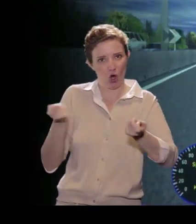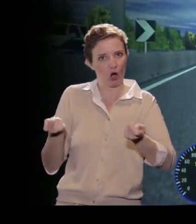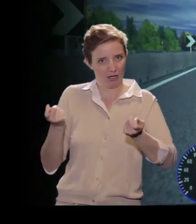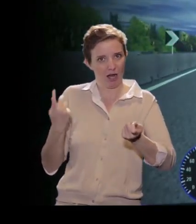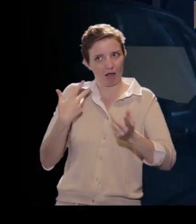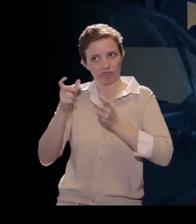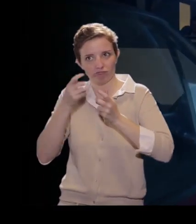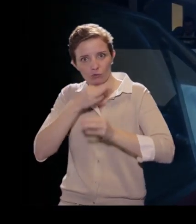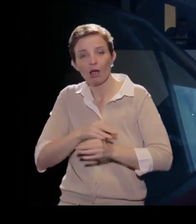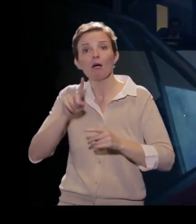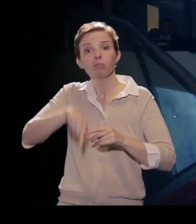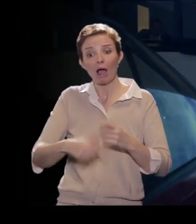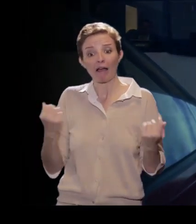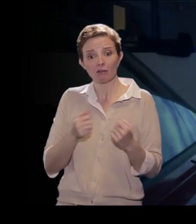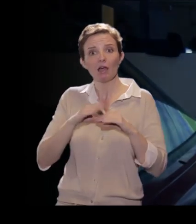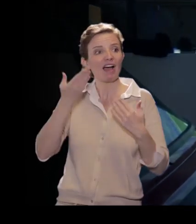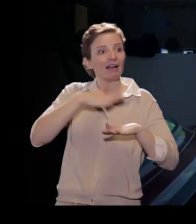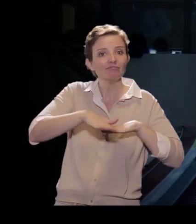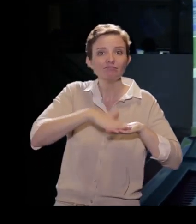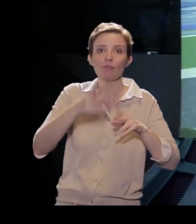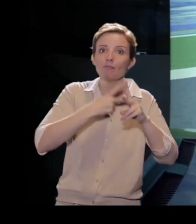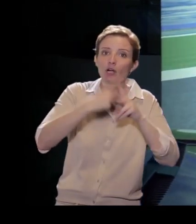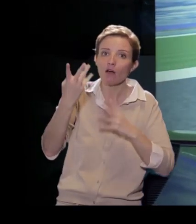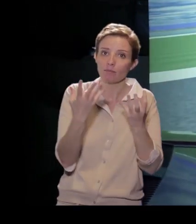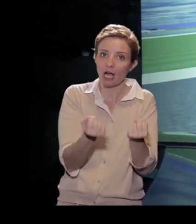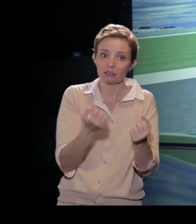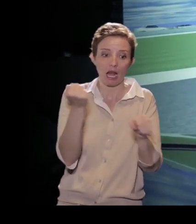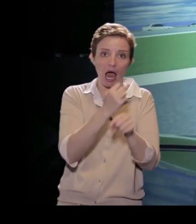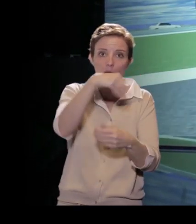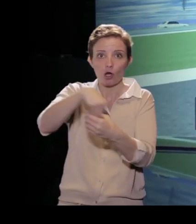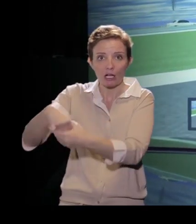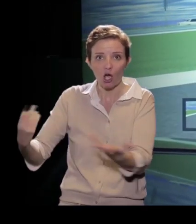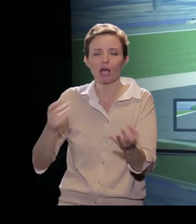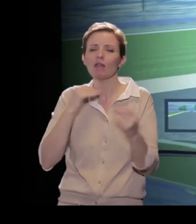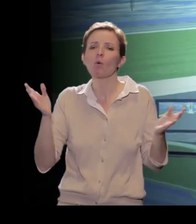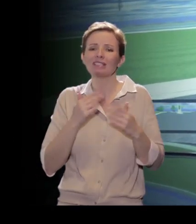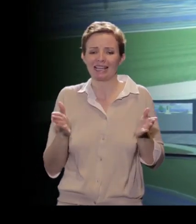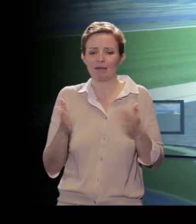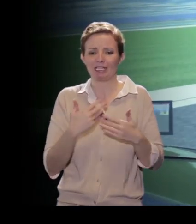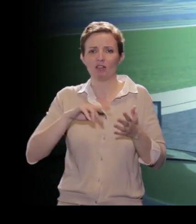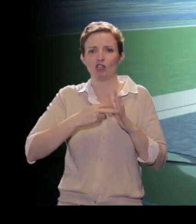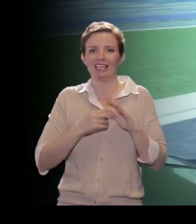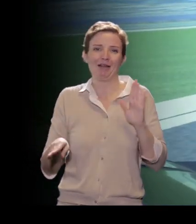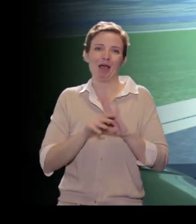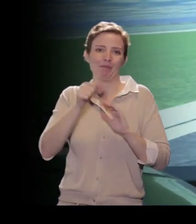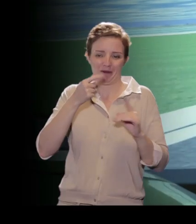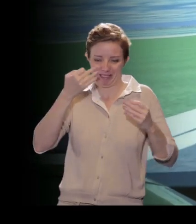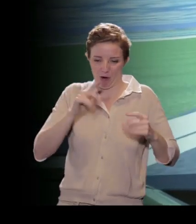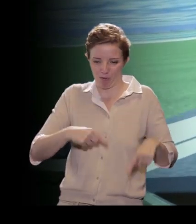sperimentate nei laboratori, qualunque buon dipartimento di ingegneria, a cominciare dal nostro, offre attività di